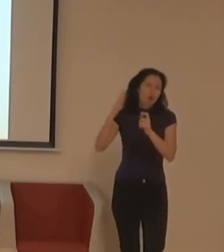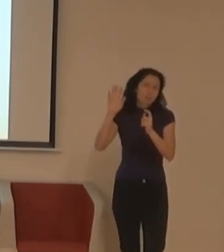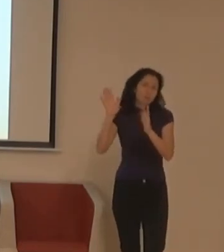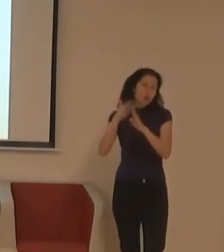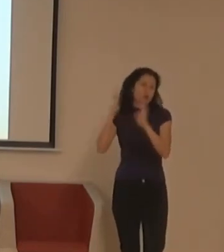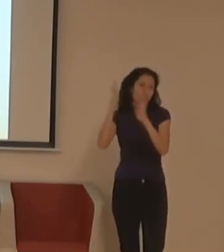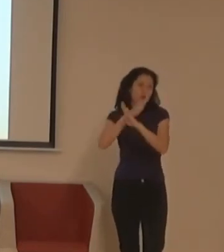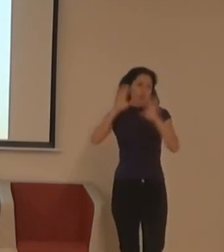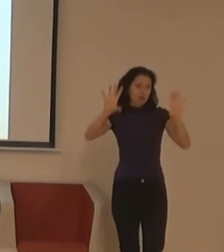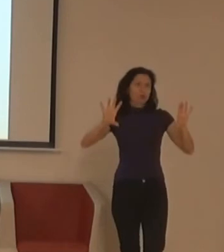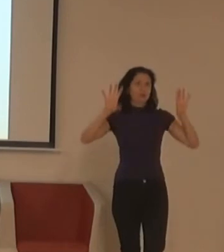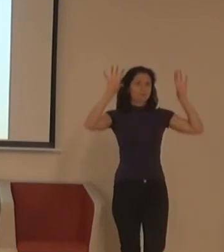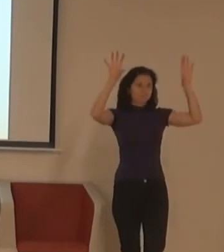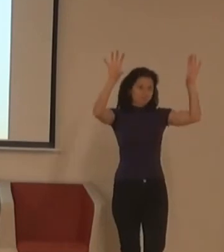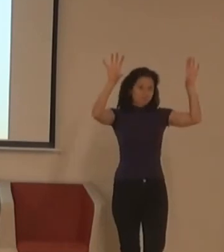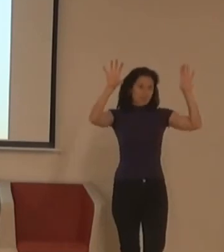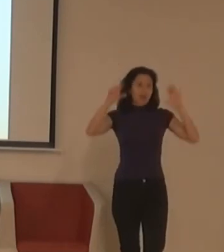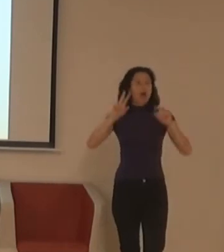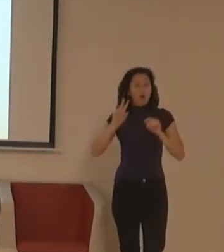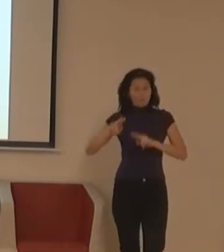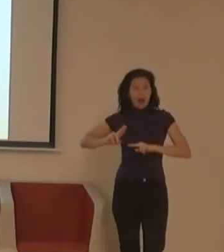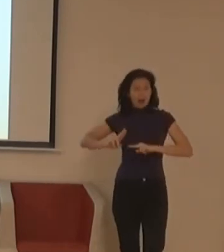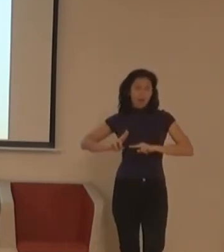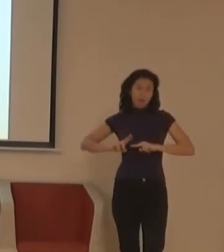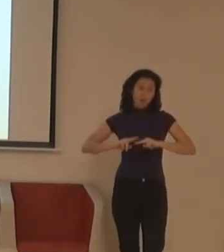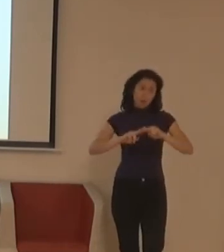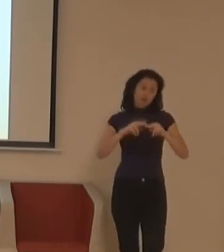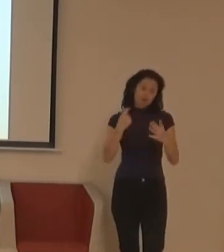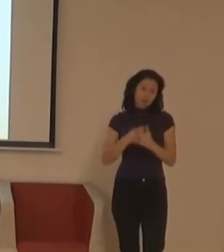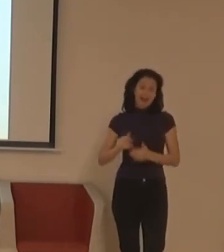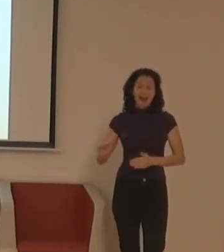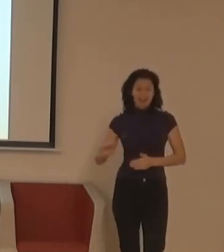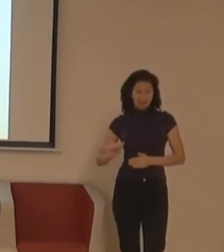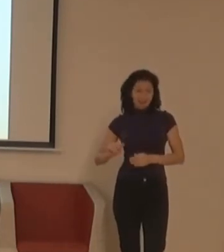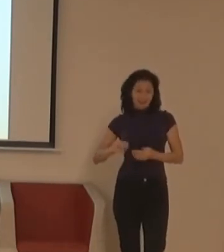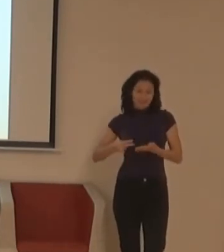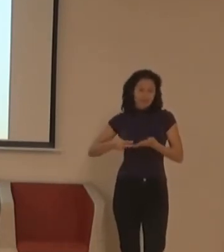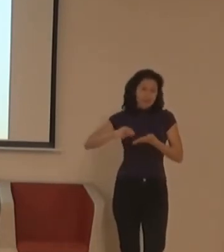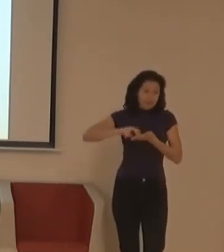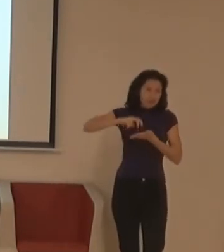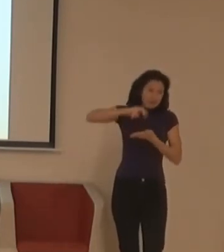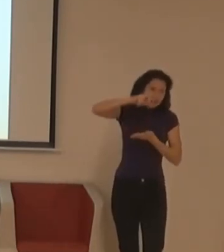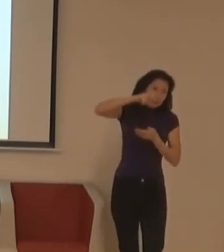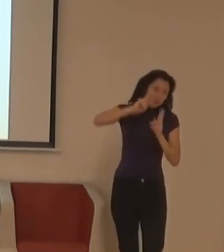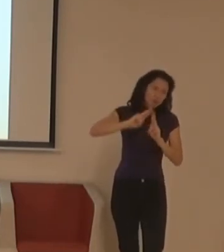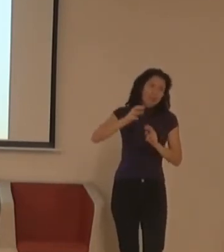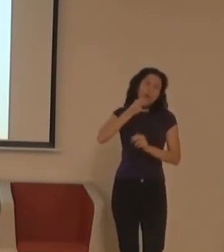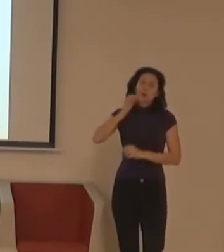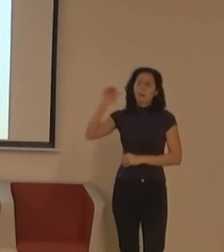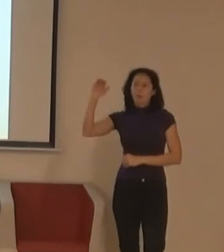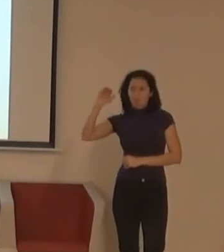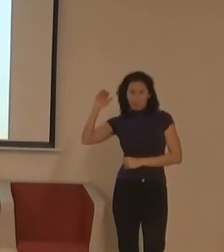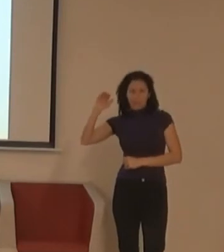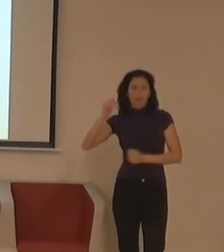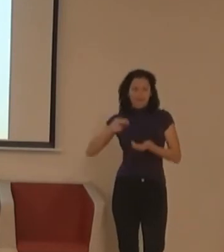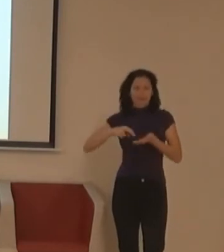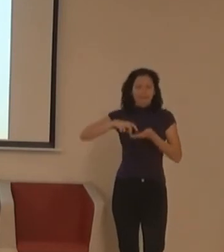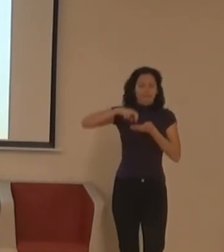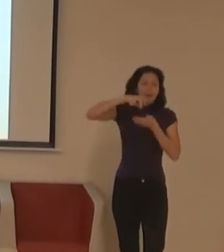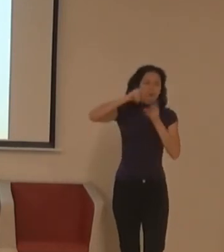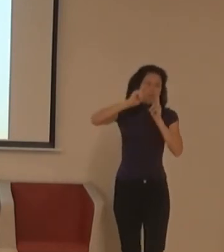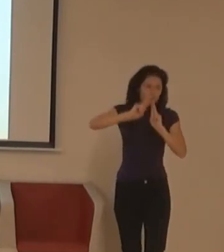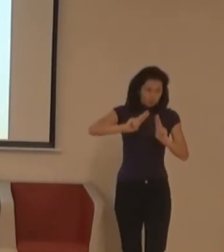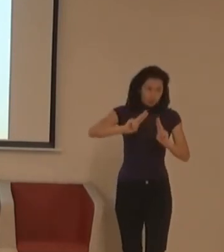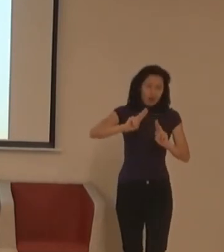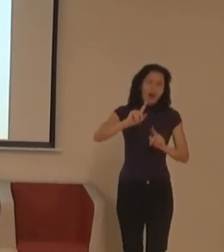schudky. Může na ně vystoupat ti, kteří se chce podívat ze zvora, může se na ně podívat někdo, kdo je menší, a když jste rozhodli udělat velkej,